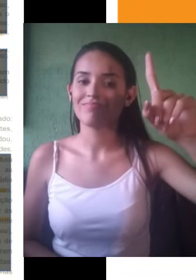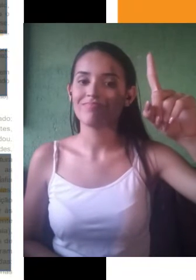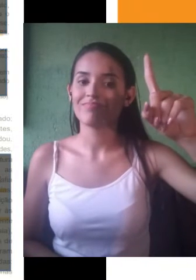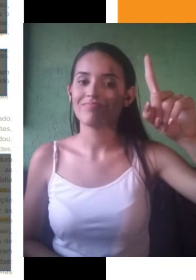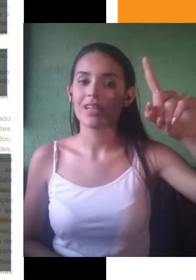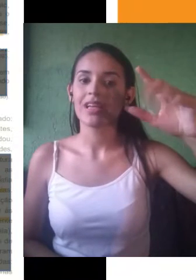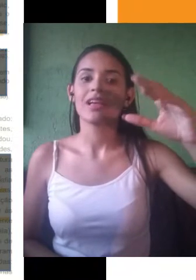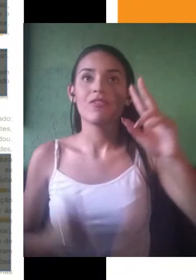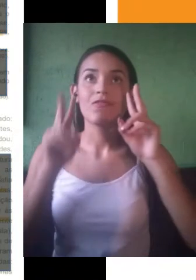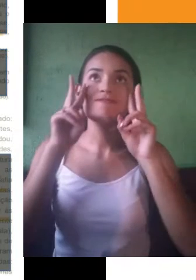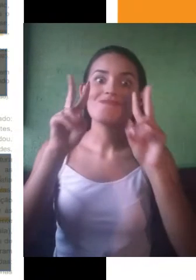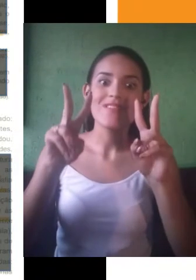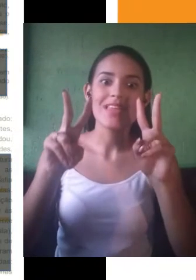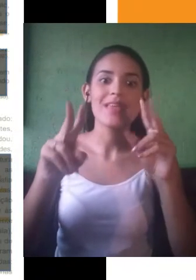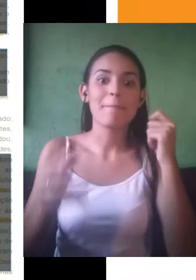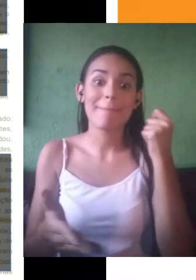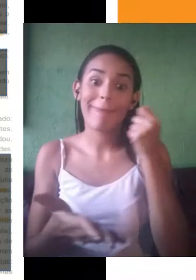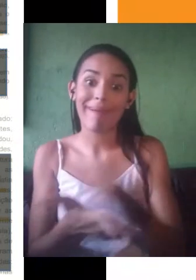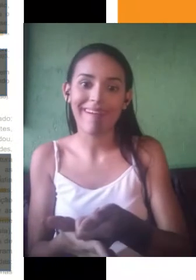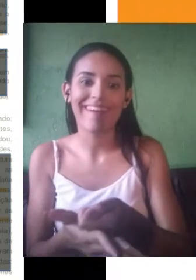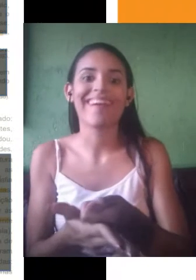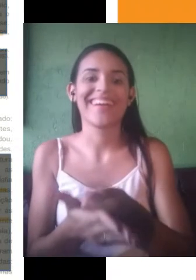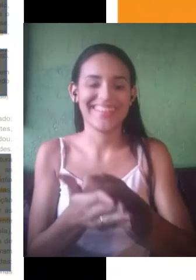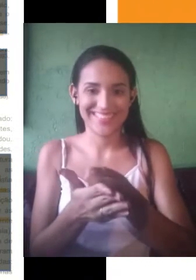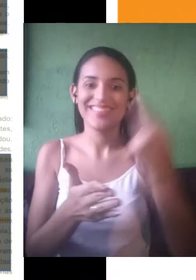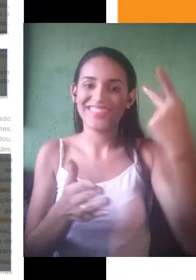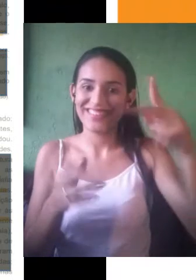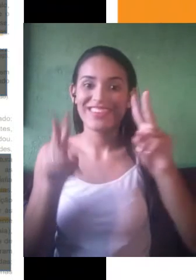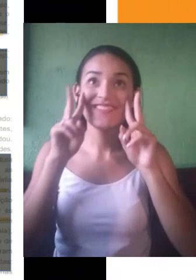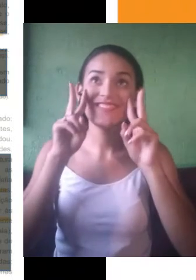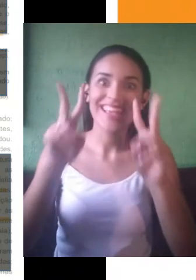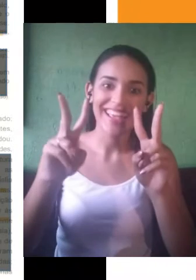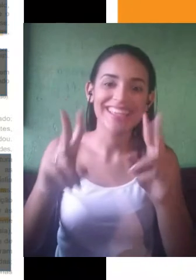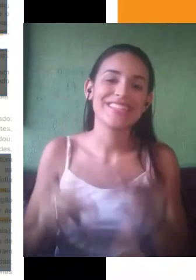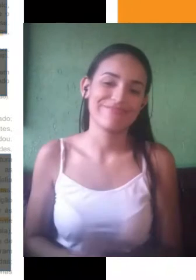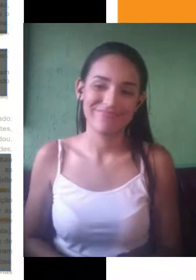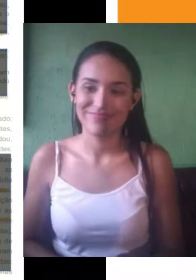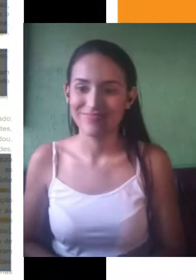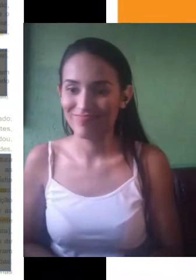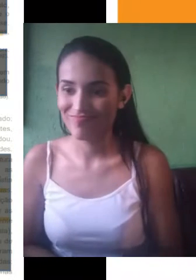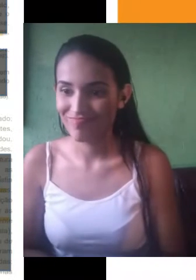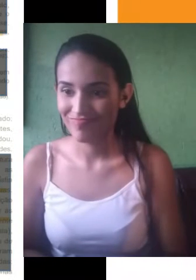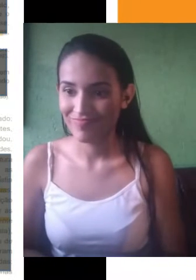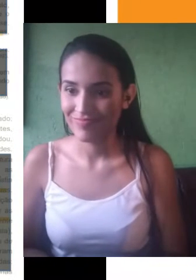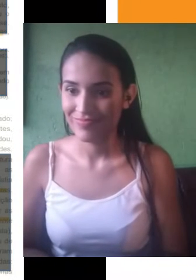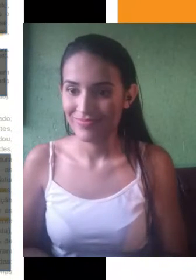proposta, a gente vai ver que o texto 3 e o texto 4, por exemplo, nos ajudam a esclarecer a questão da